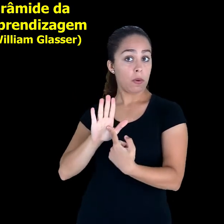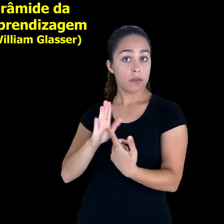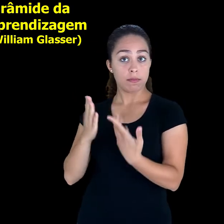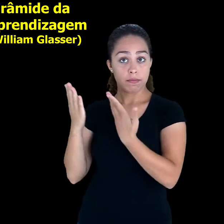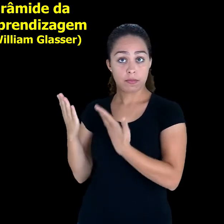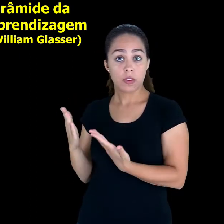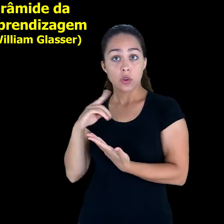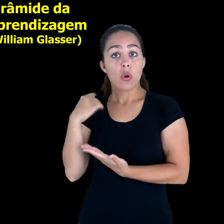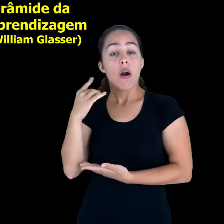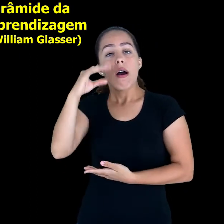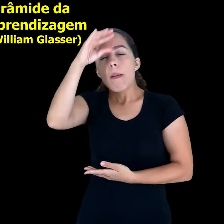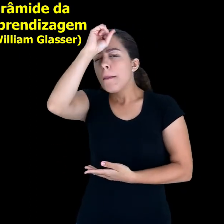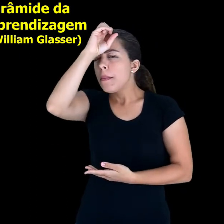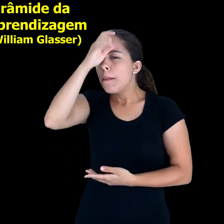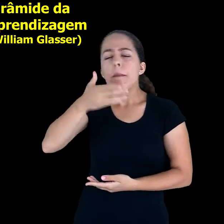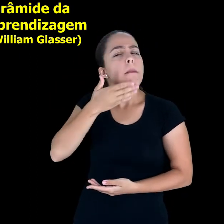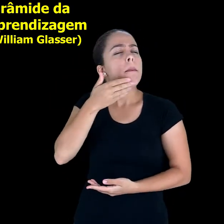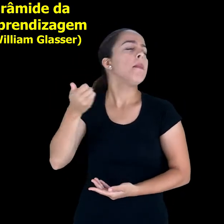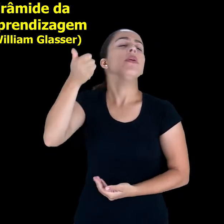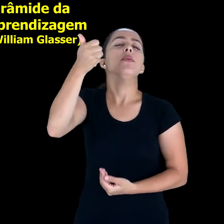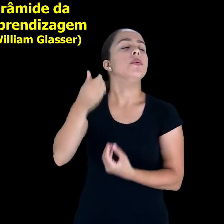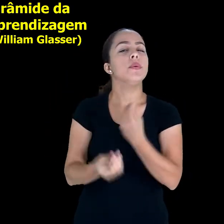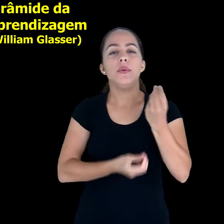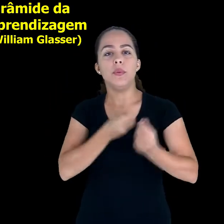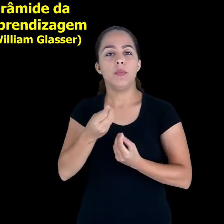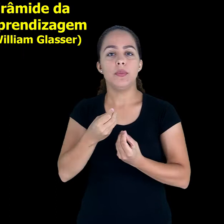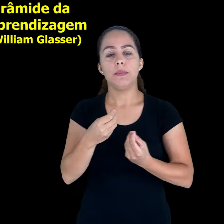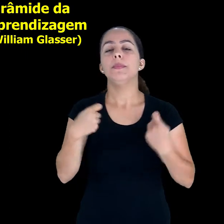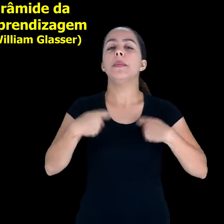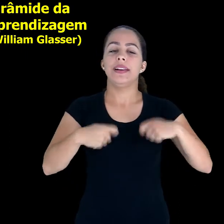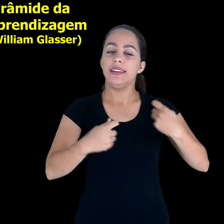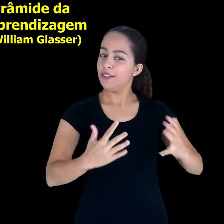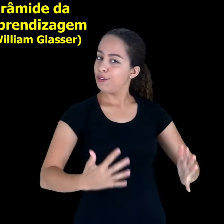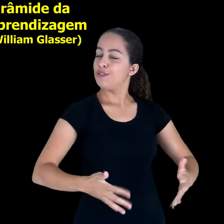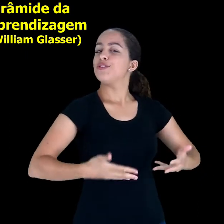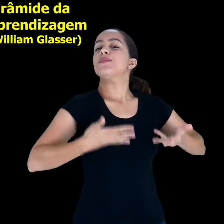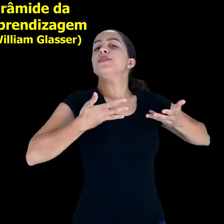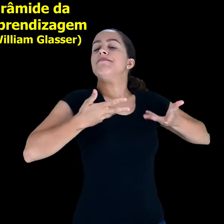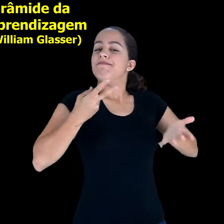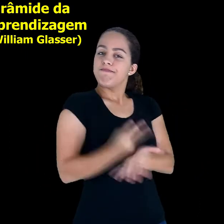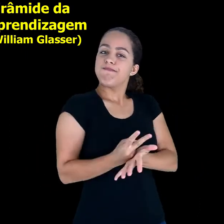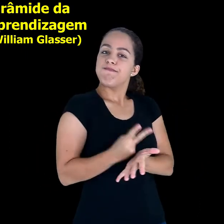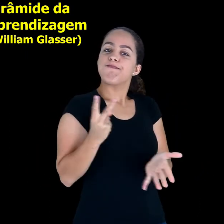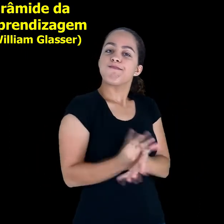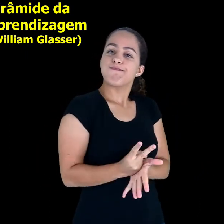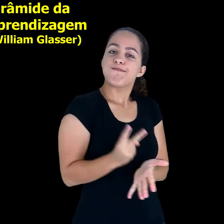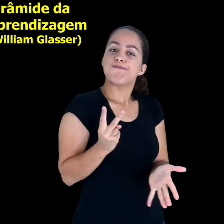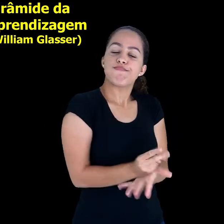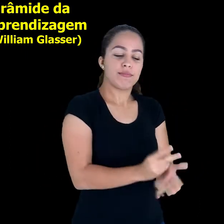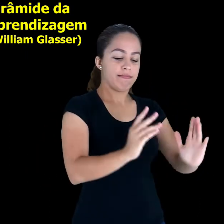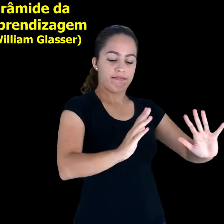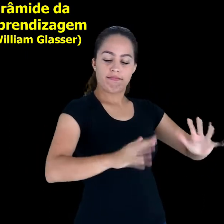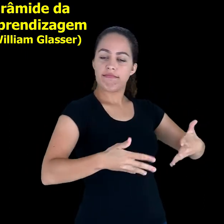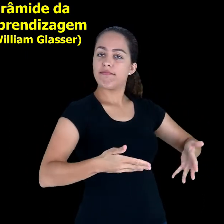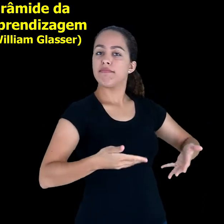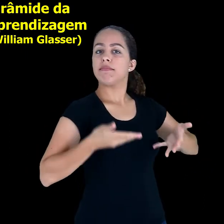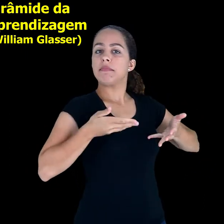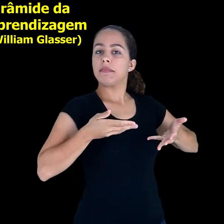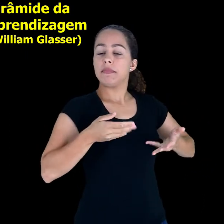que nós aprendemos mais quando nós temos estímulos ativos.